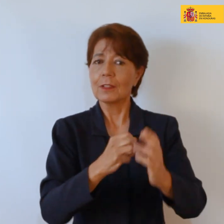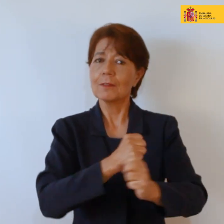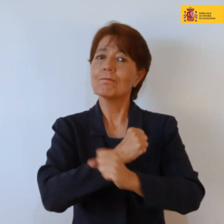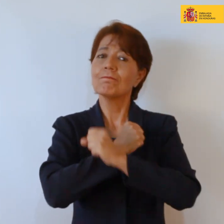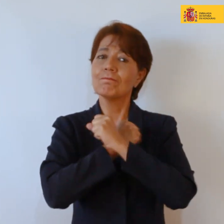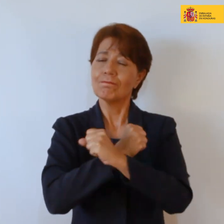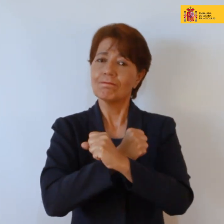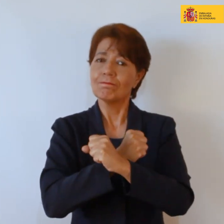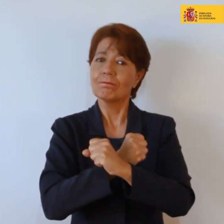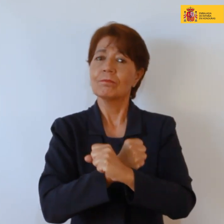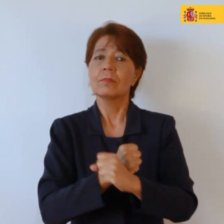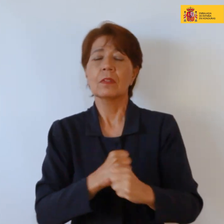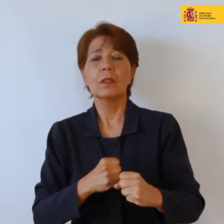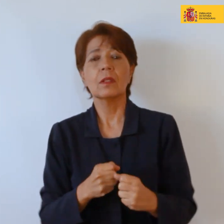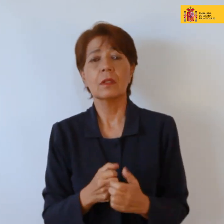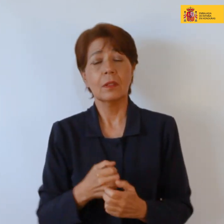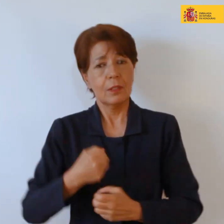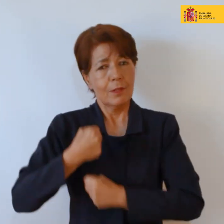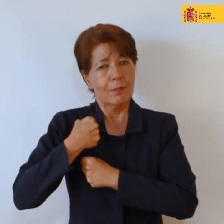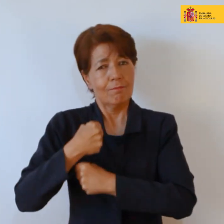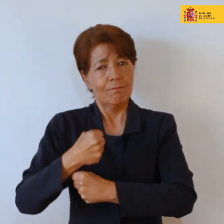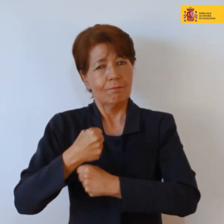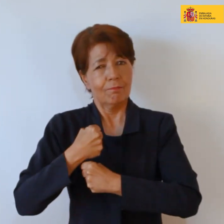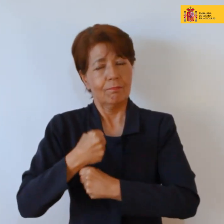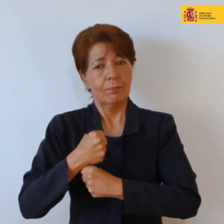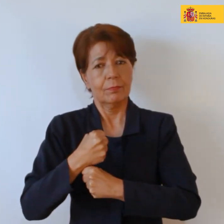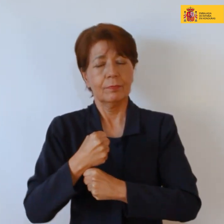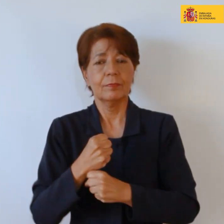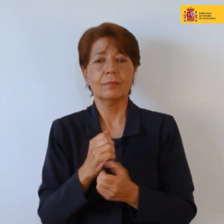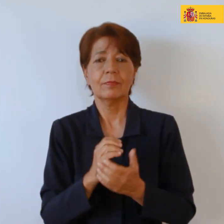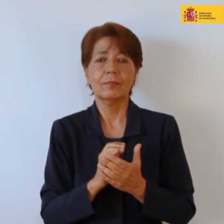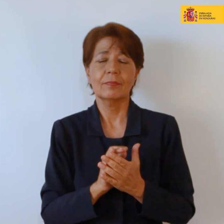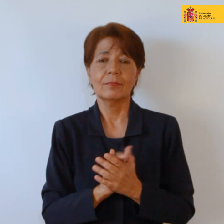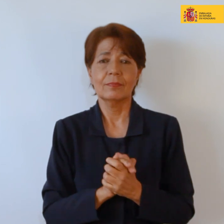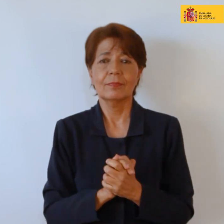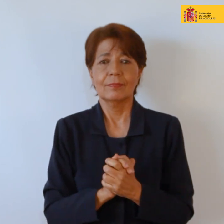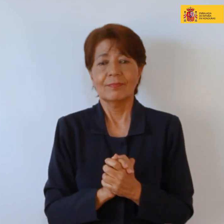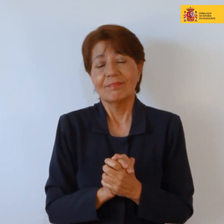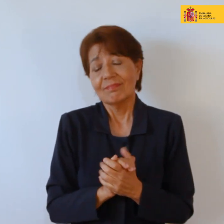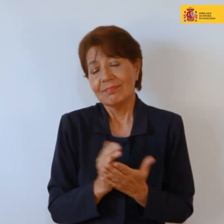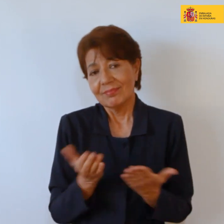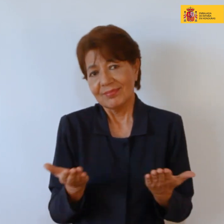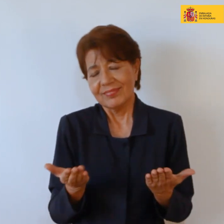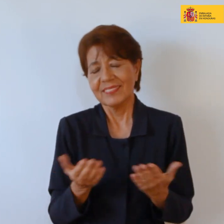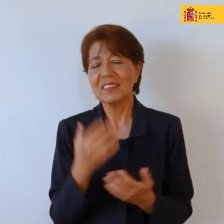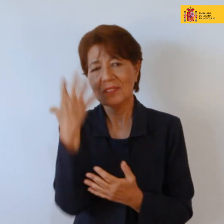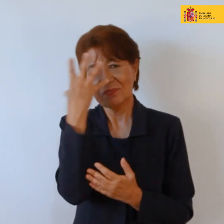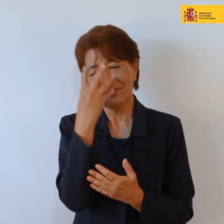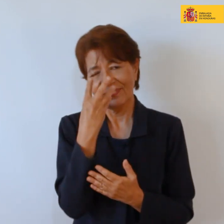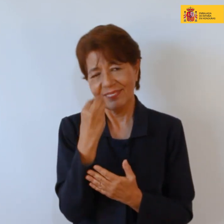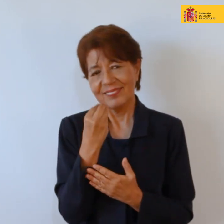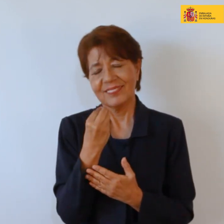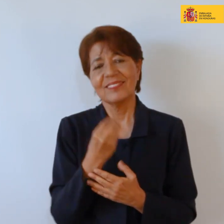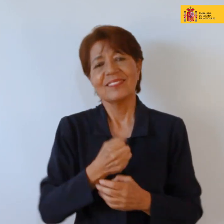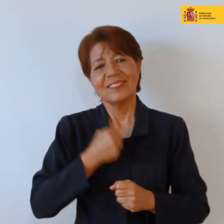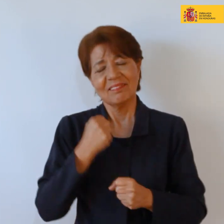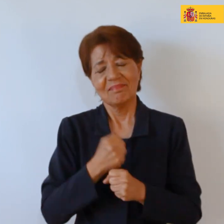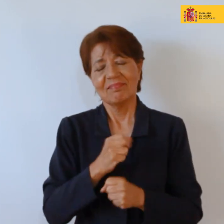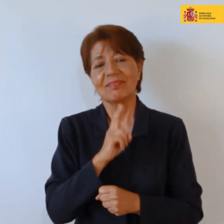resistencia y y y bueno ha sido muy bonito hacer este trabajo la